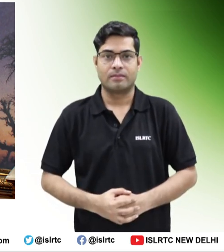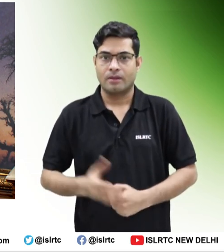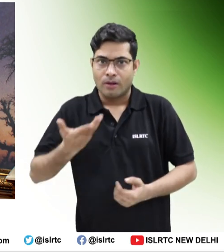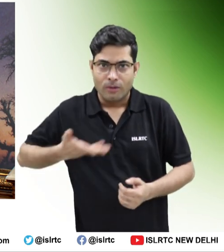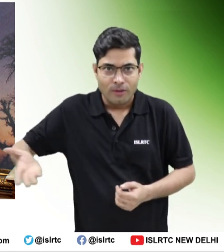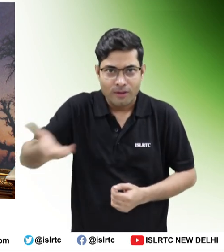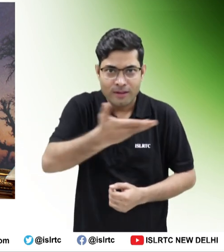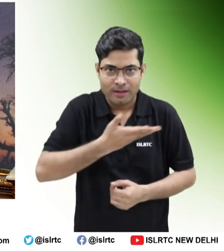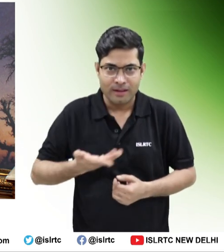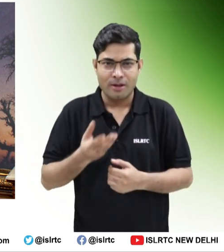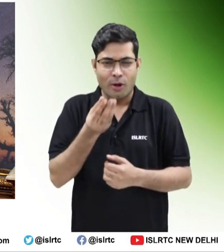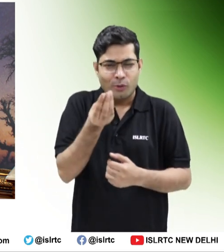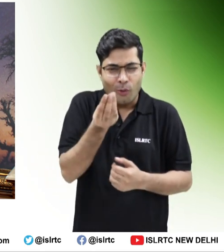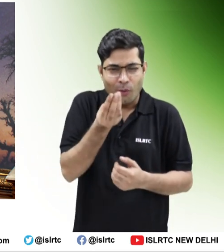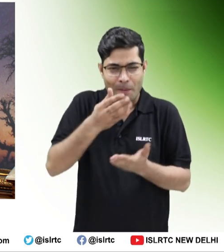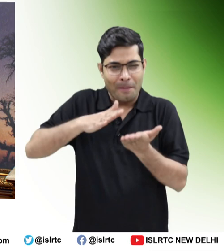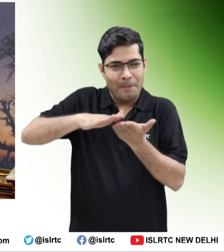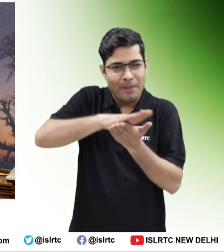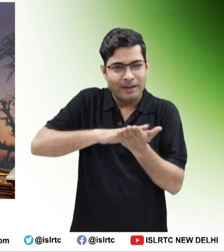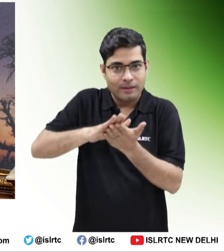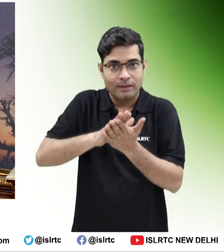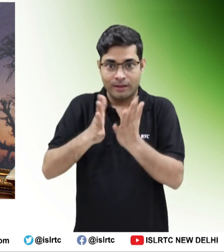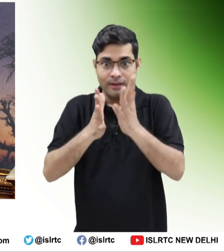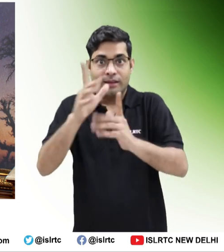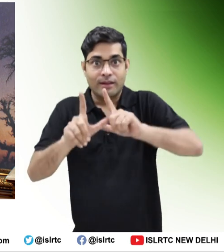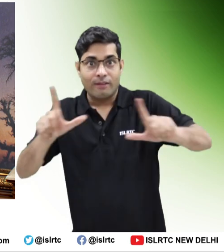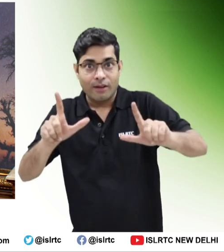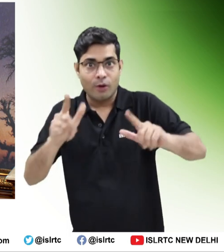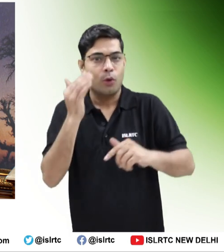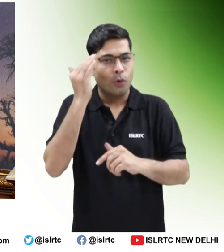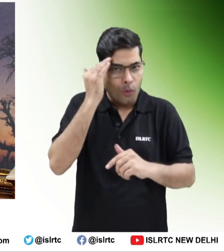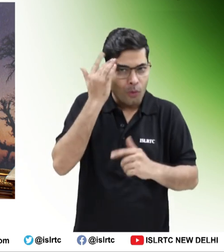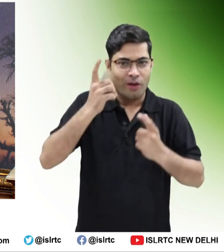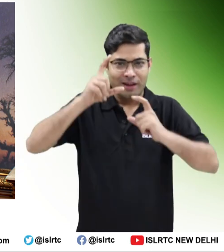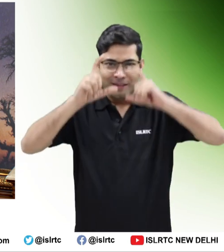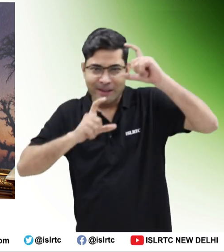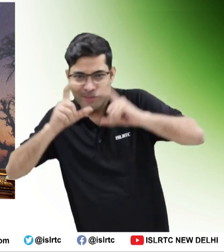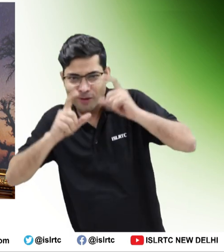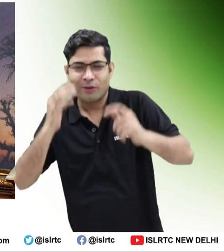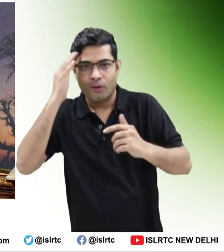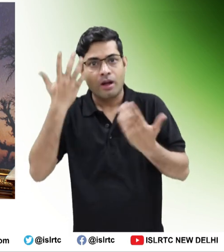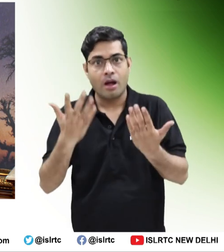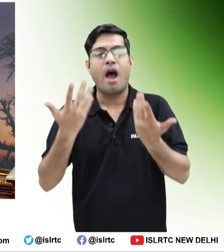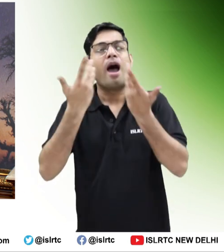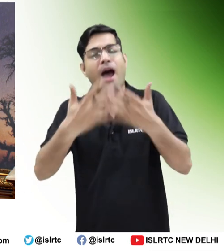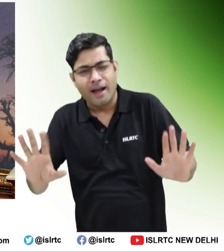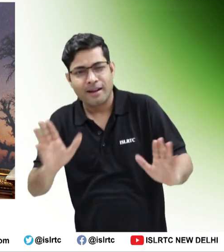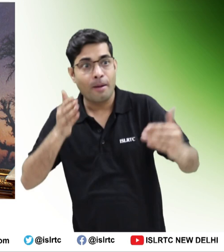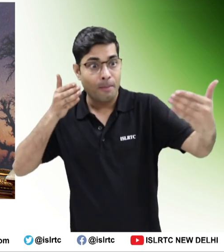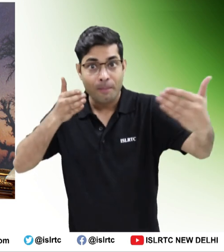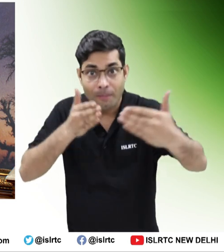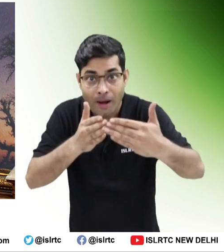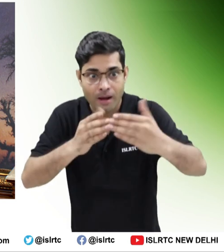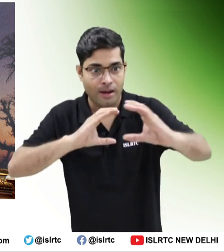महत्पुन साधन है सामान्य सांकेतिक भाषा के भावों को समझने और